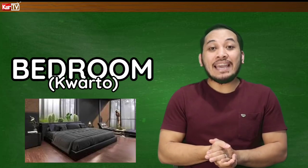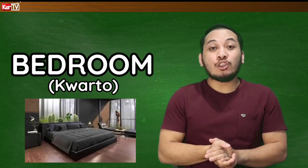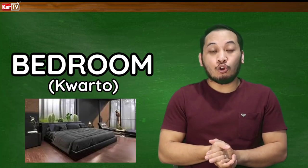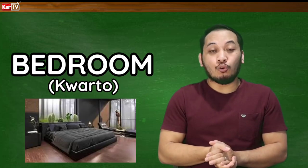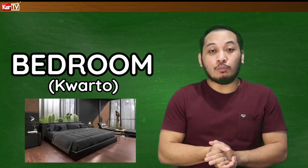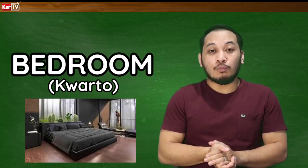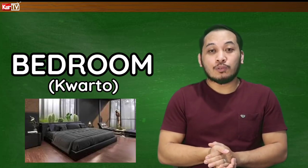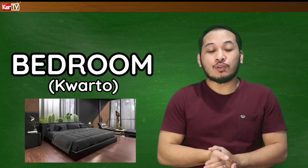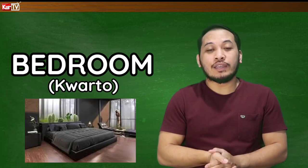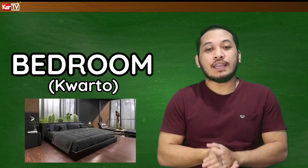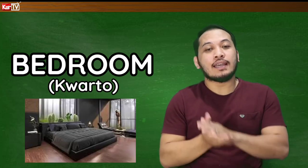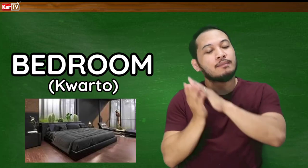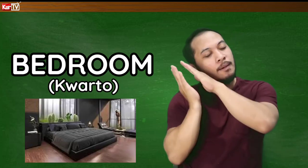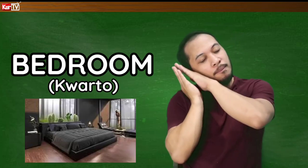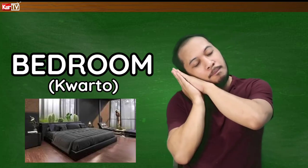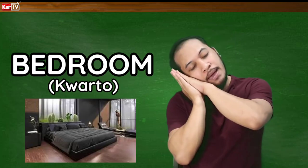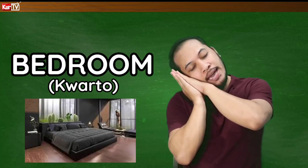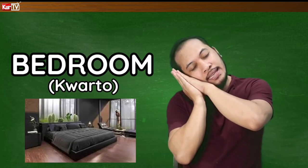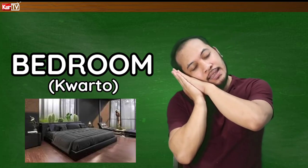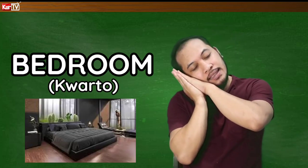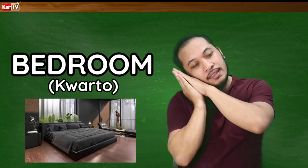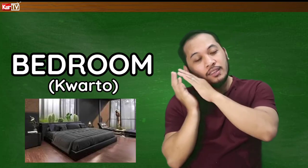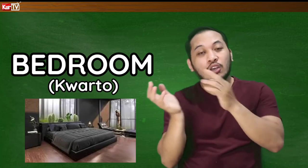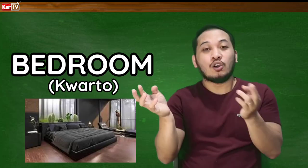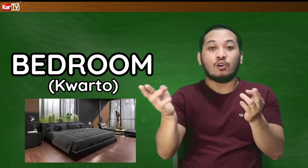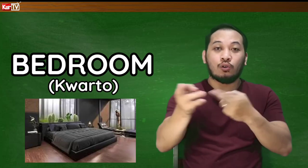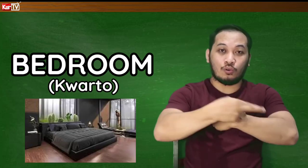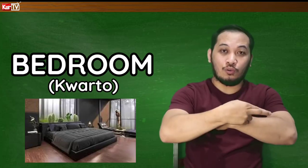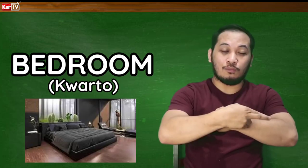bedroom. So, ayan, bed, room.